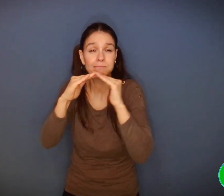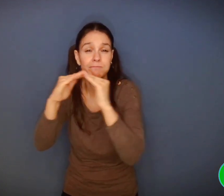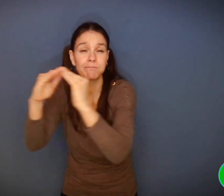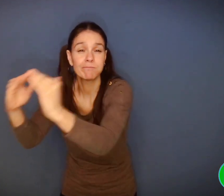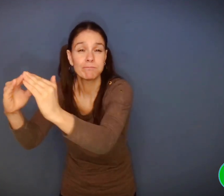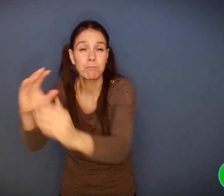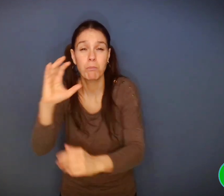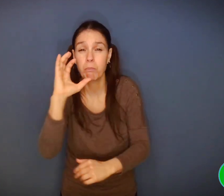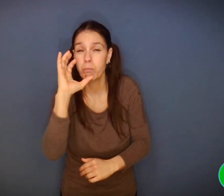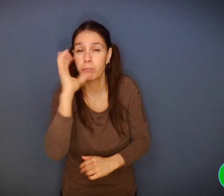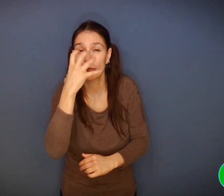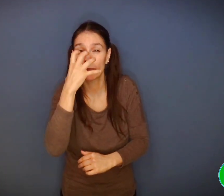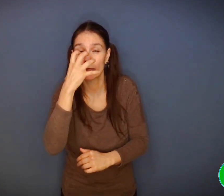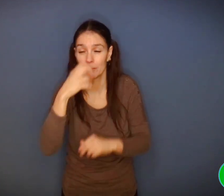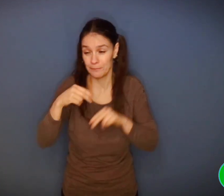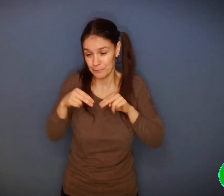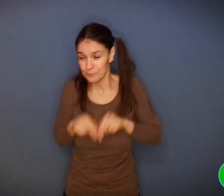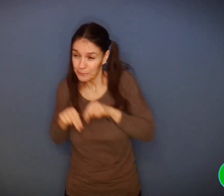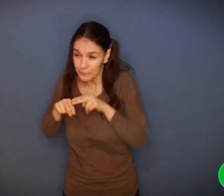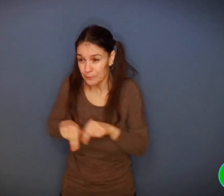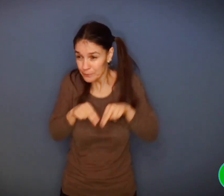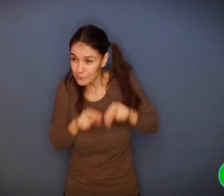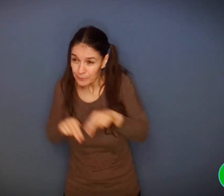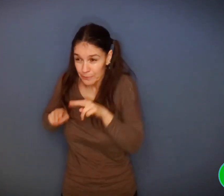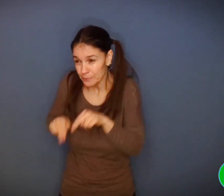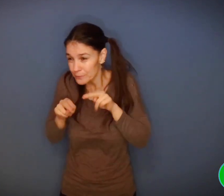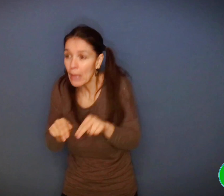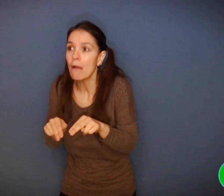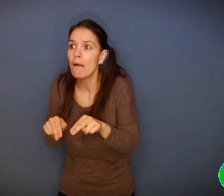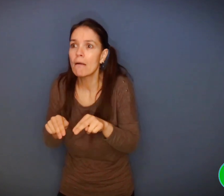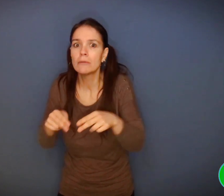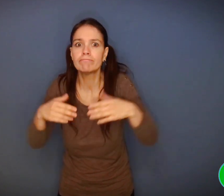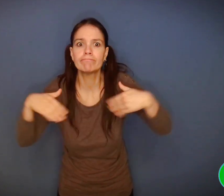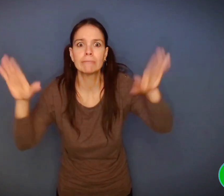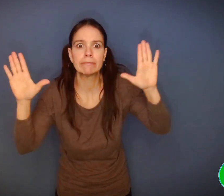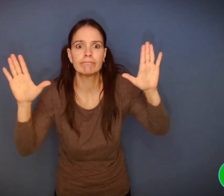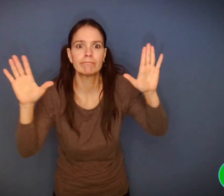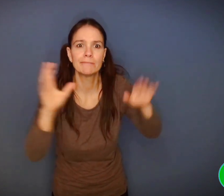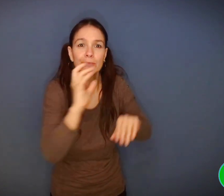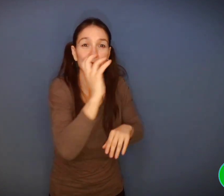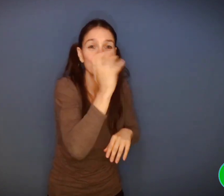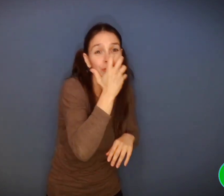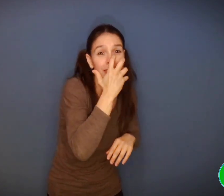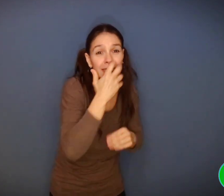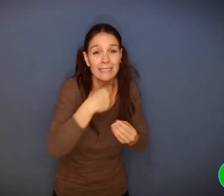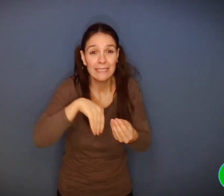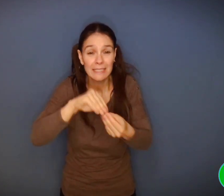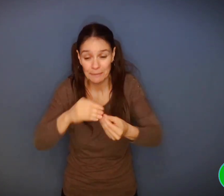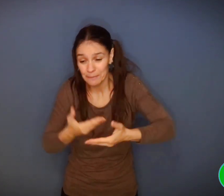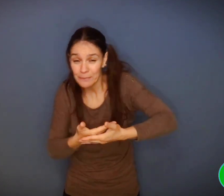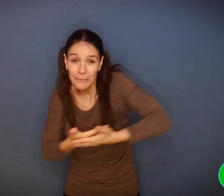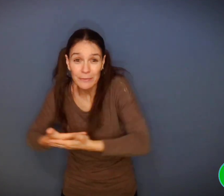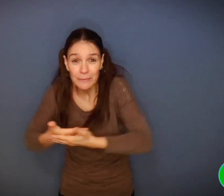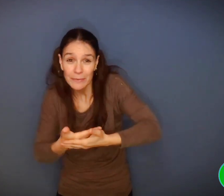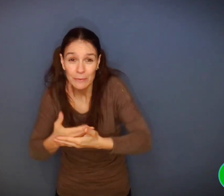» « À la porcherie, Rosalie et ses porcelets ont mangé